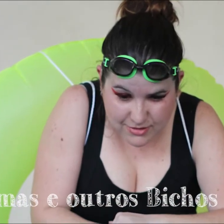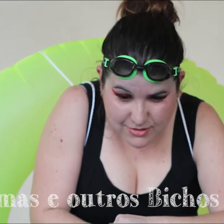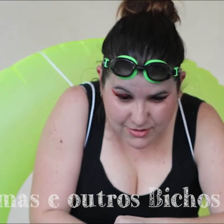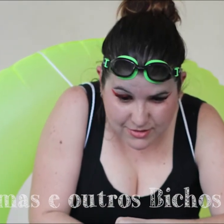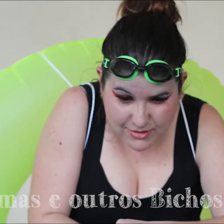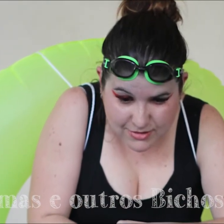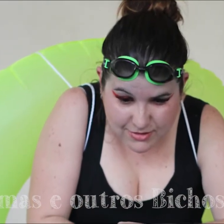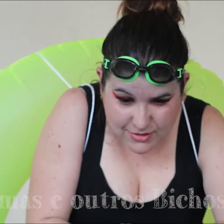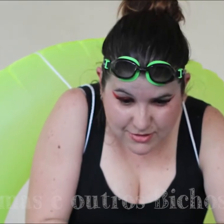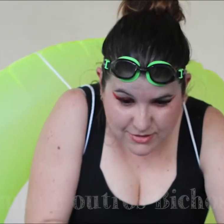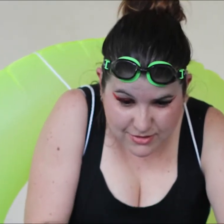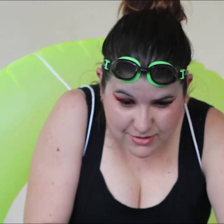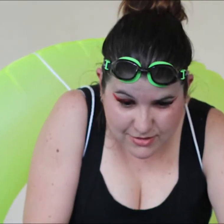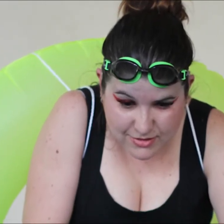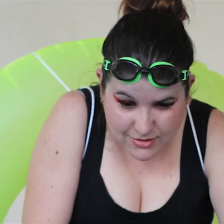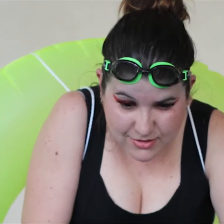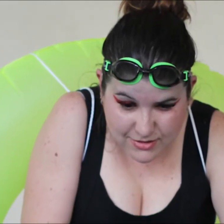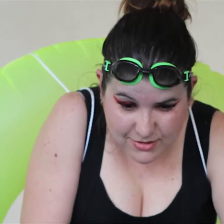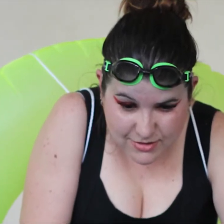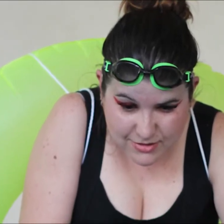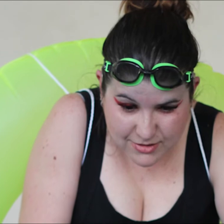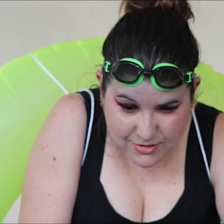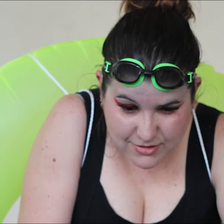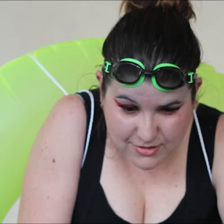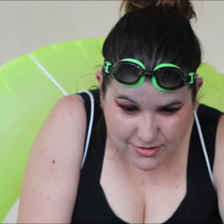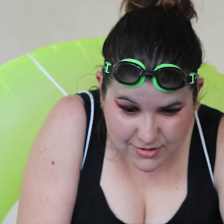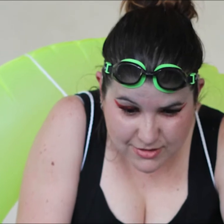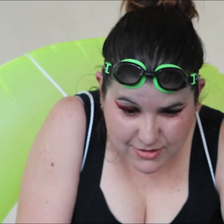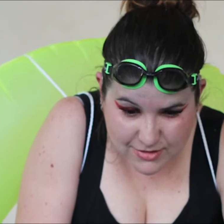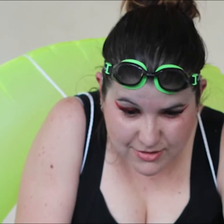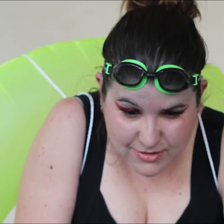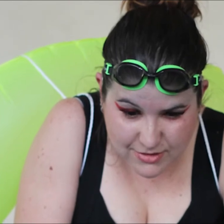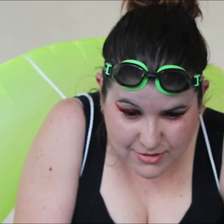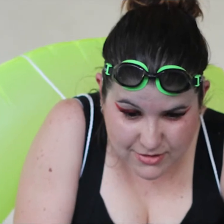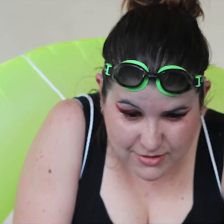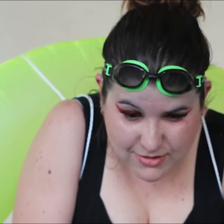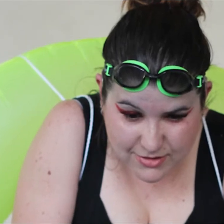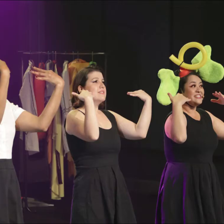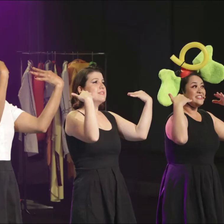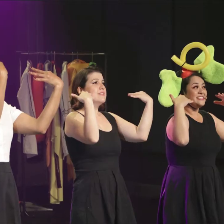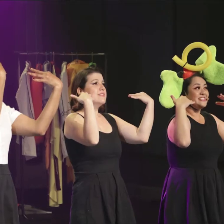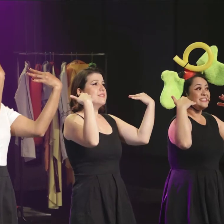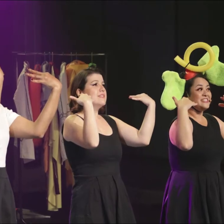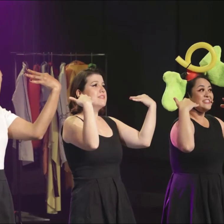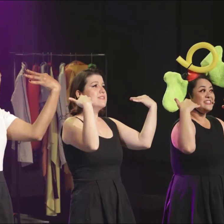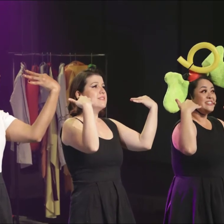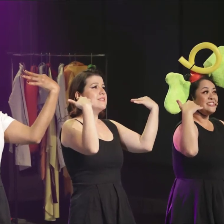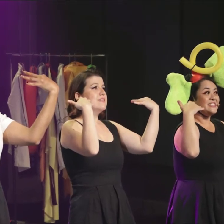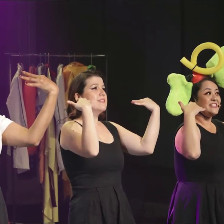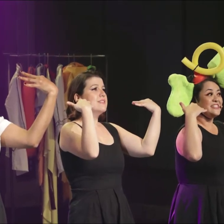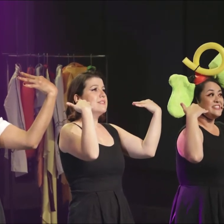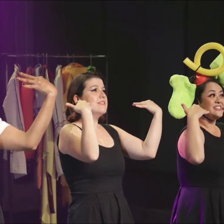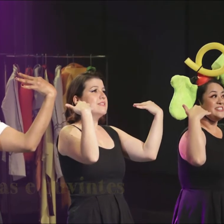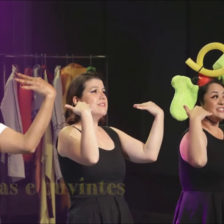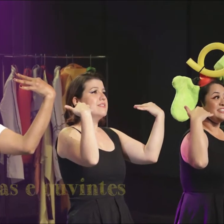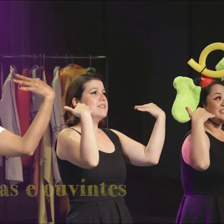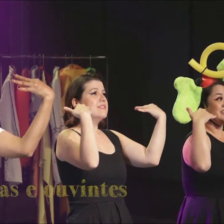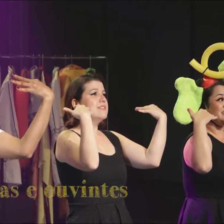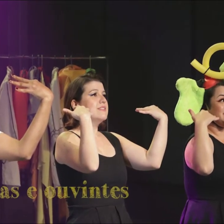preto e nas costas está amarrada uma boia de plástico verde clara redonda. Num fundo escuro, há uma arara de